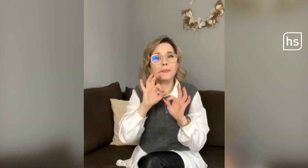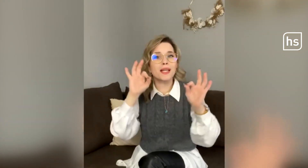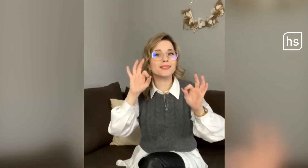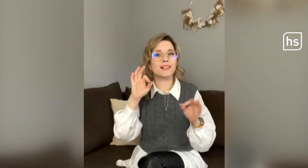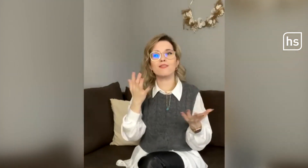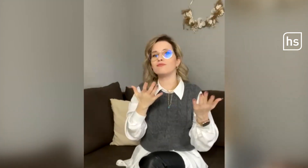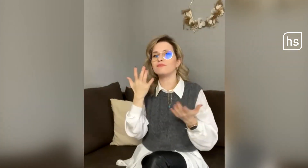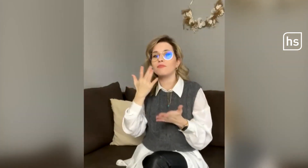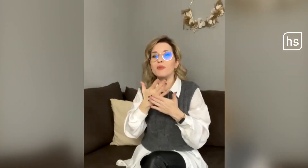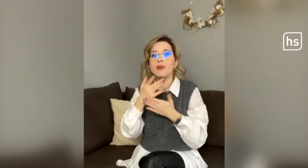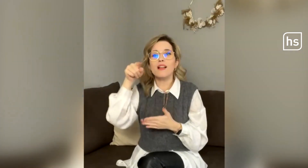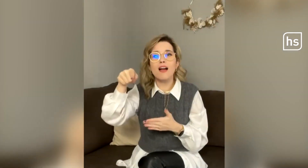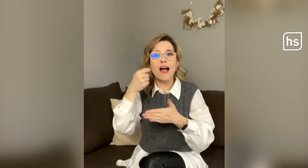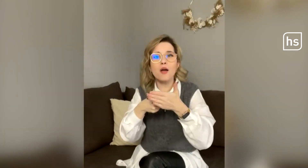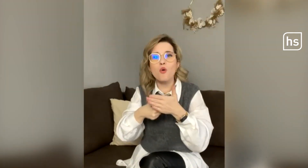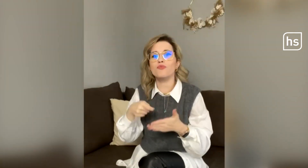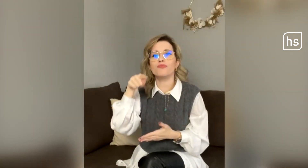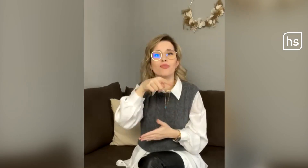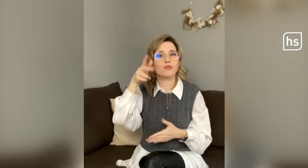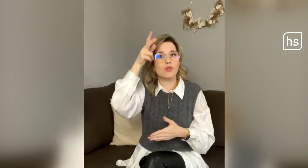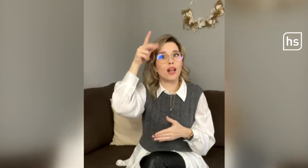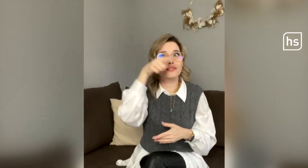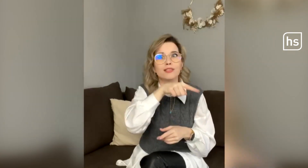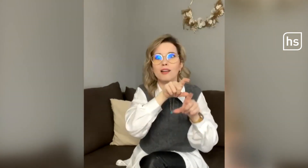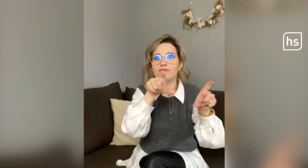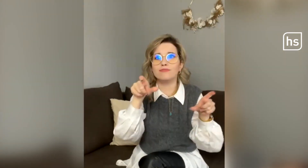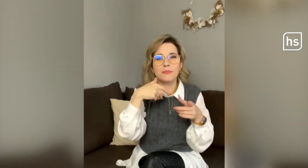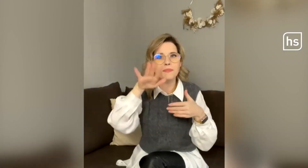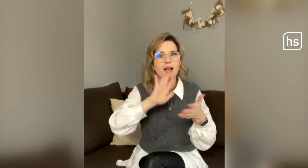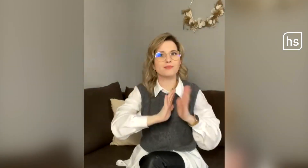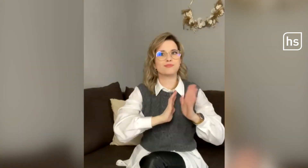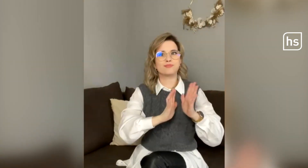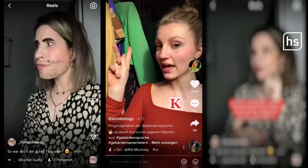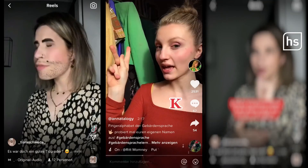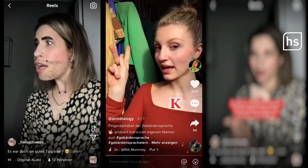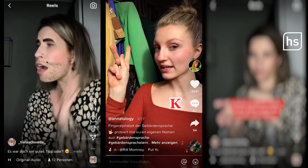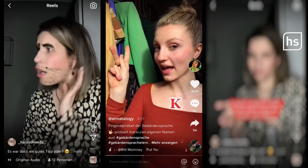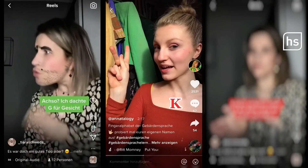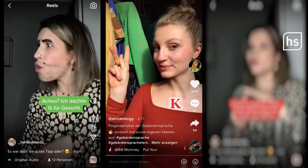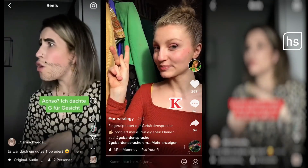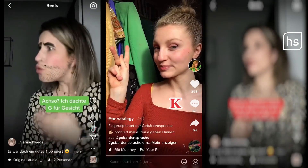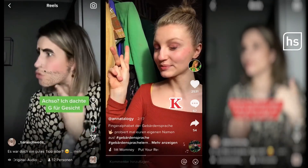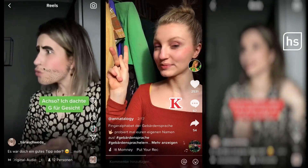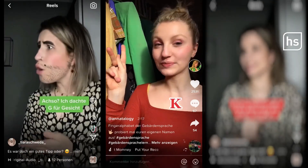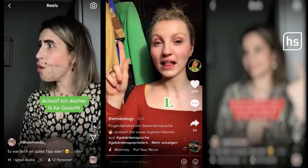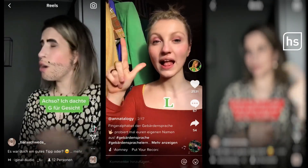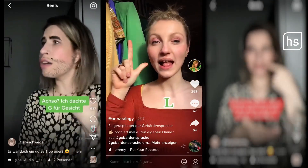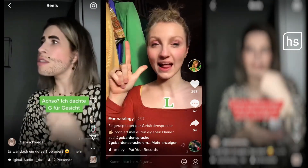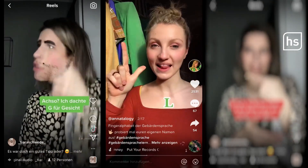Sei es beim Einkaufen oder auch, dass PolizistInnen mehr Gebärdensprache verwenden. Als hörender Mensch einen Song zu gebärden,